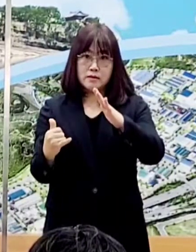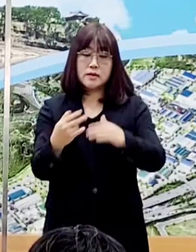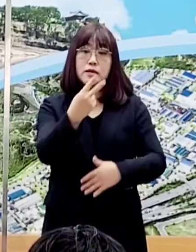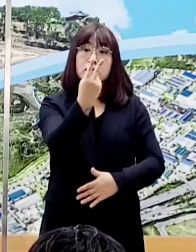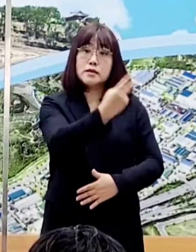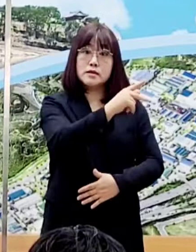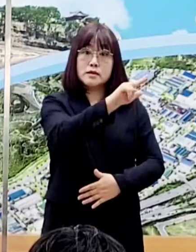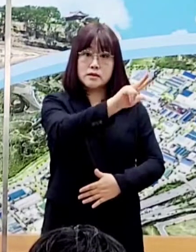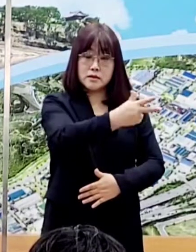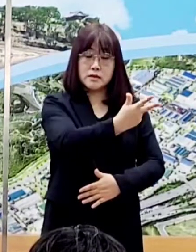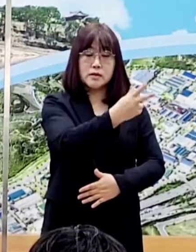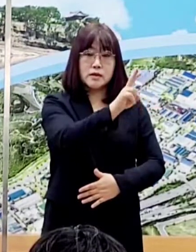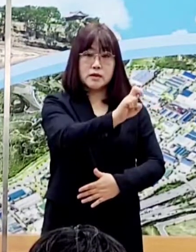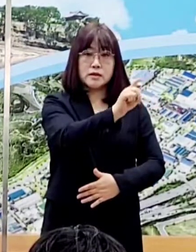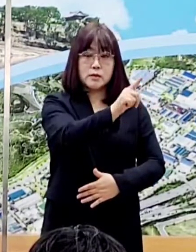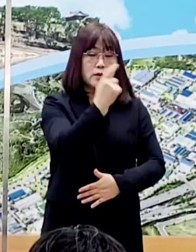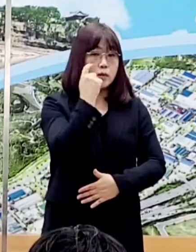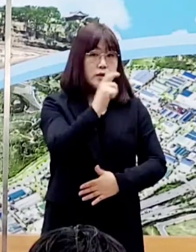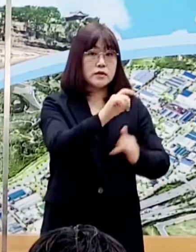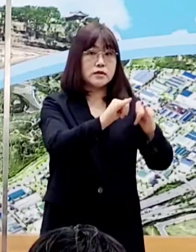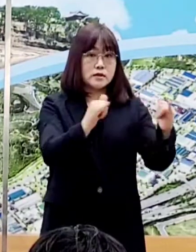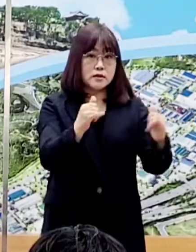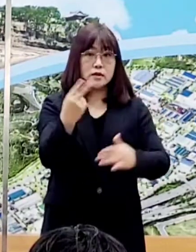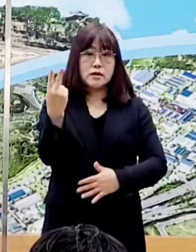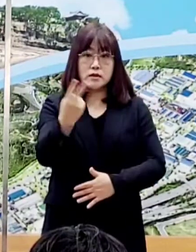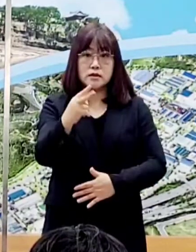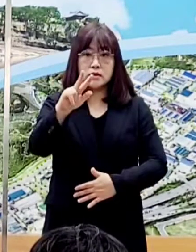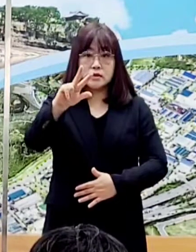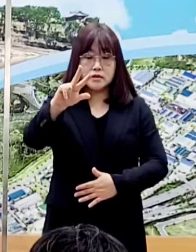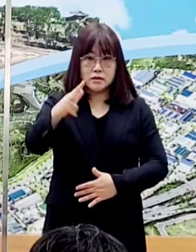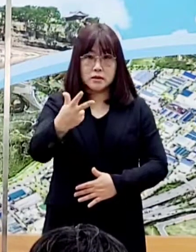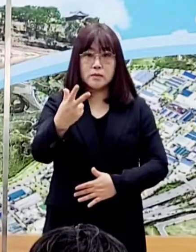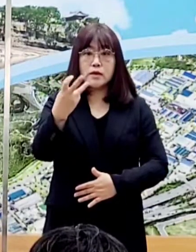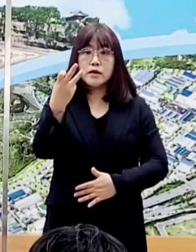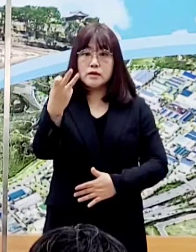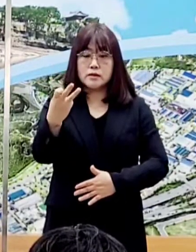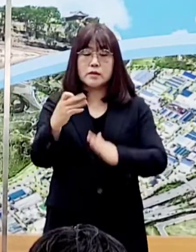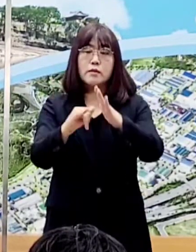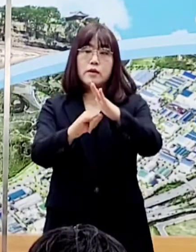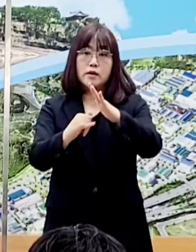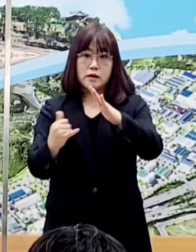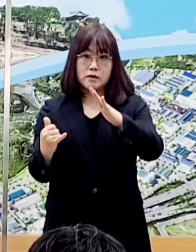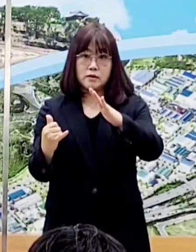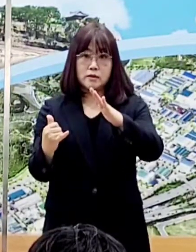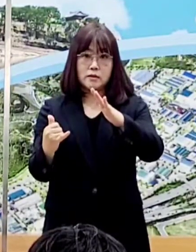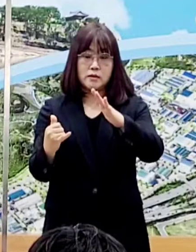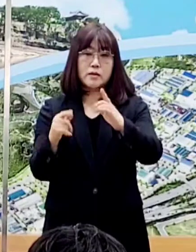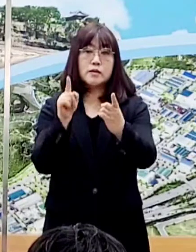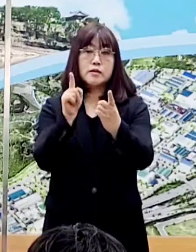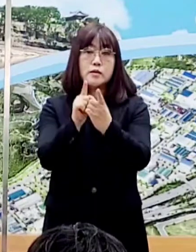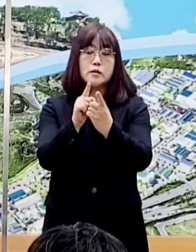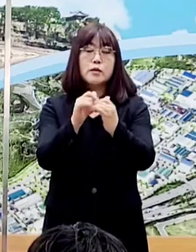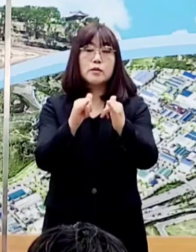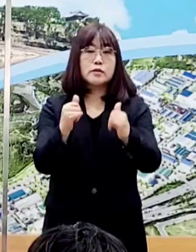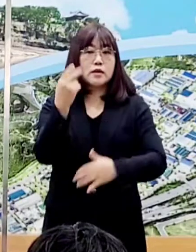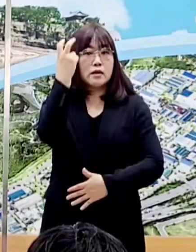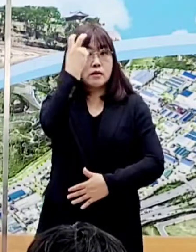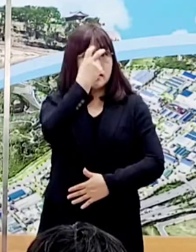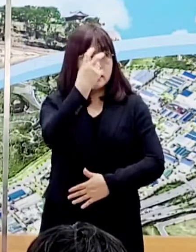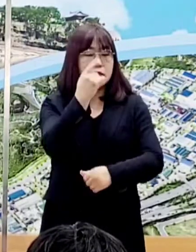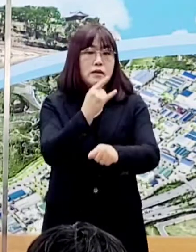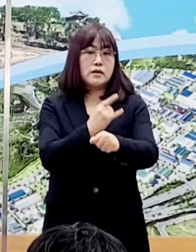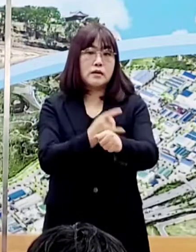진주 2721번 확진자는 2713번의 가족으로 접촉자 검사에서